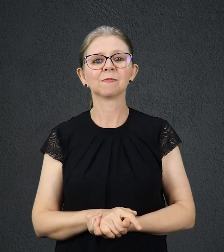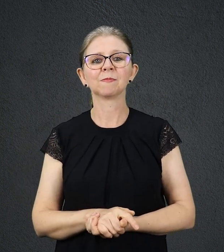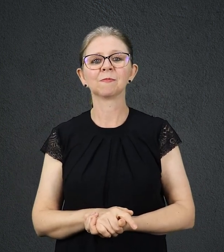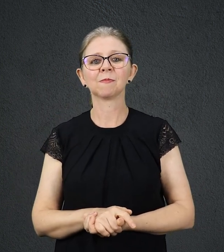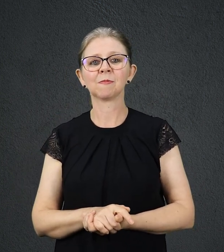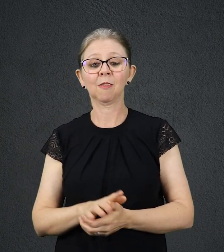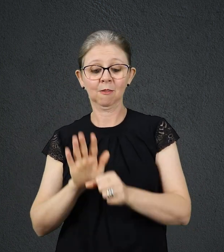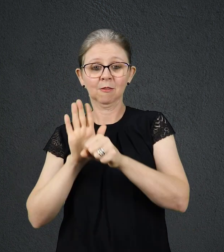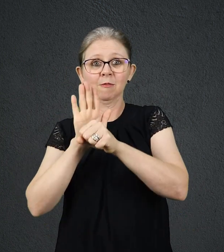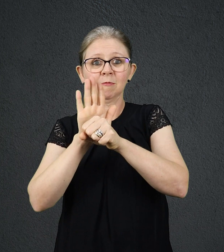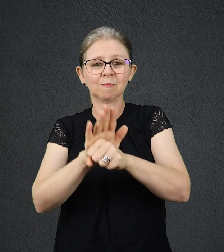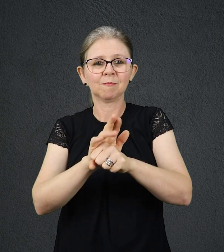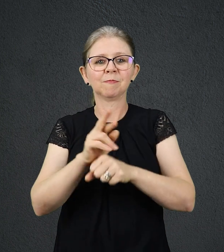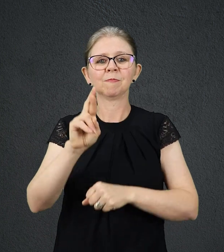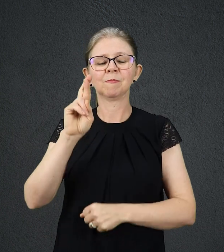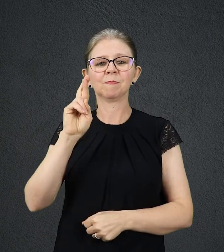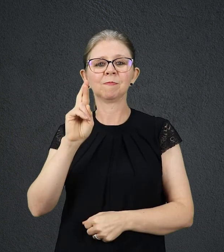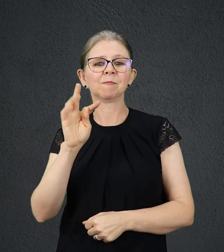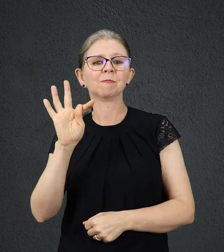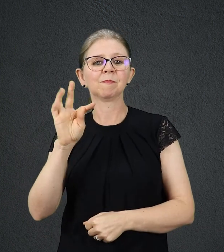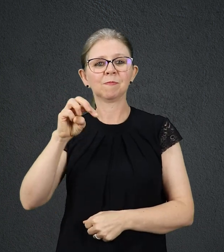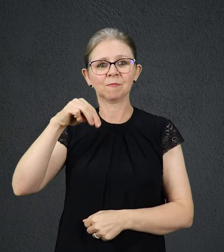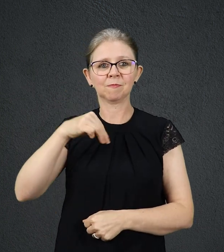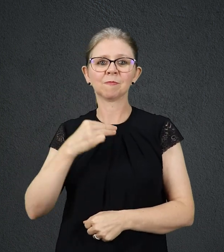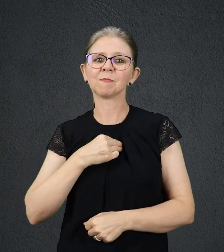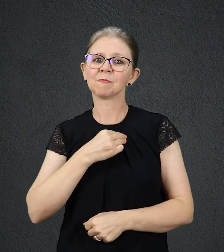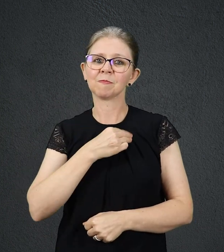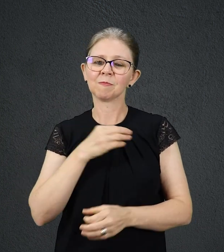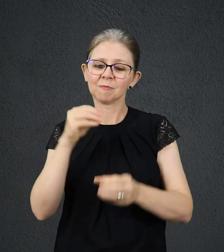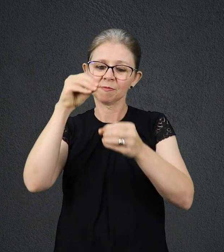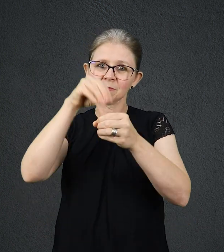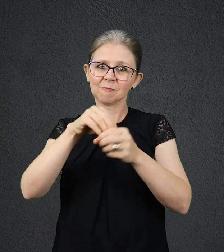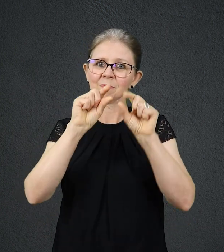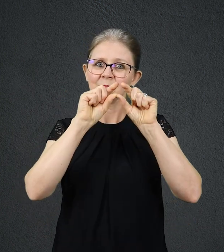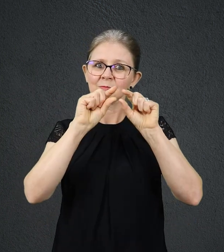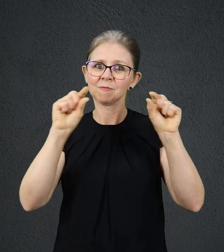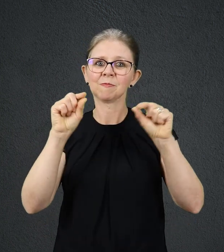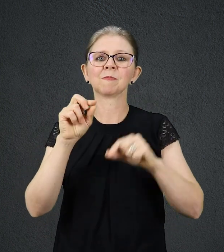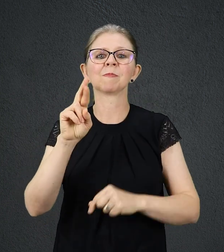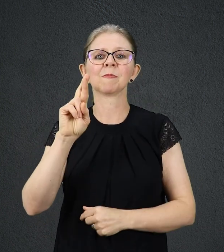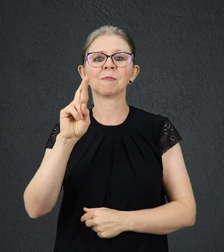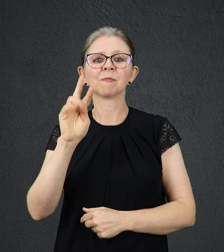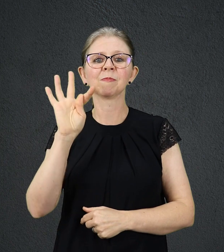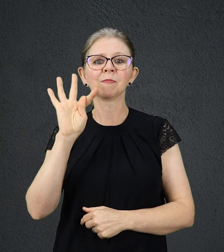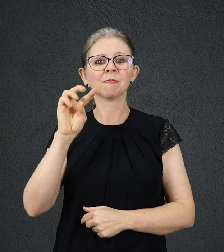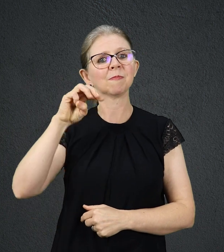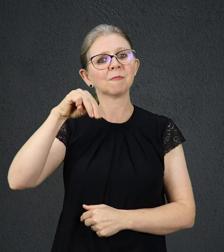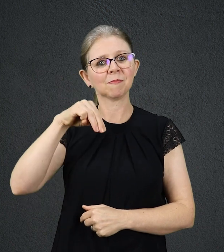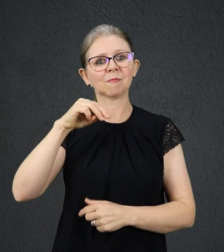Ajude a RTM a manter esse ministério. Faça já sua doação. Acesse transmundial.org.br Barra